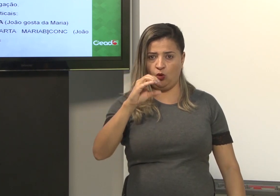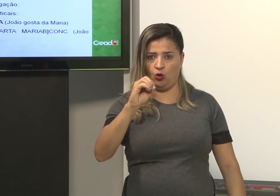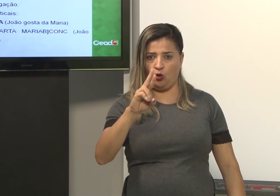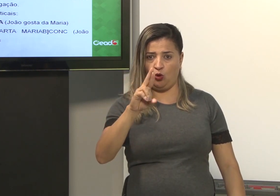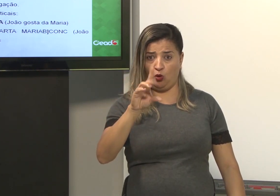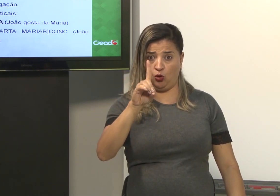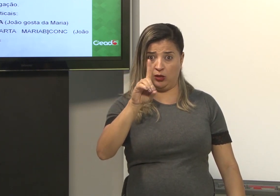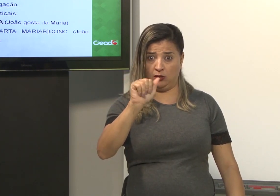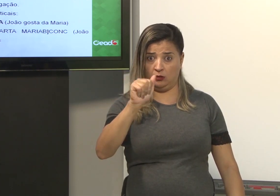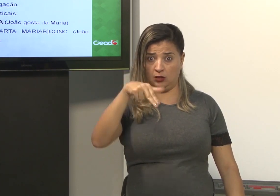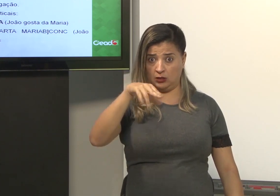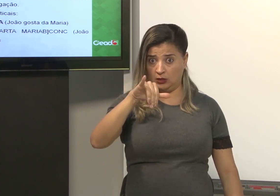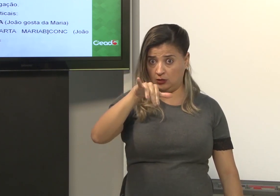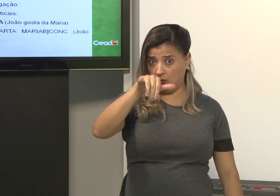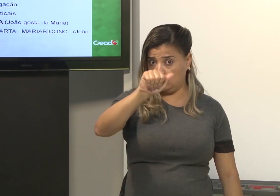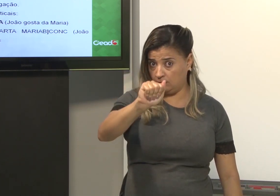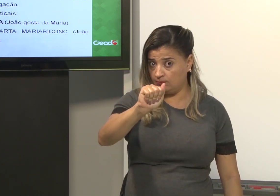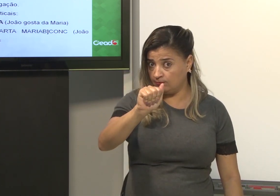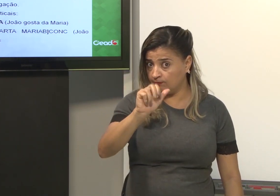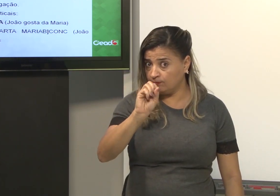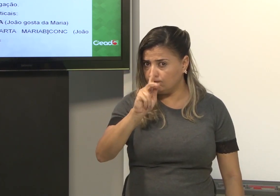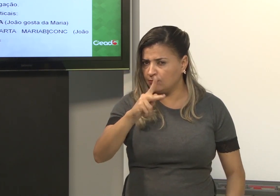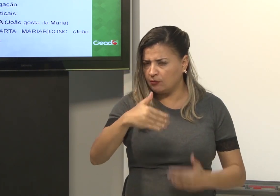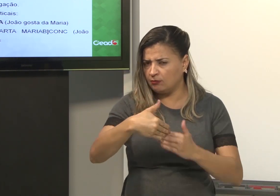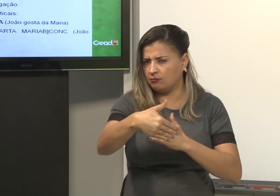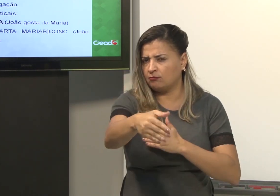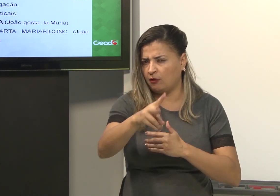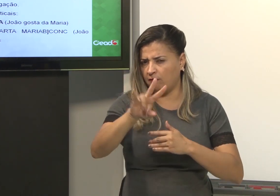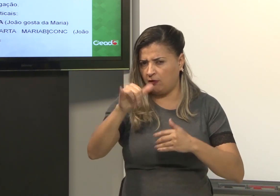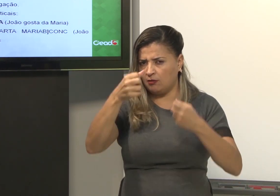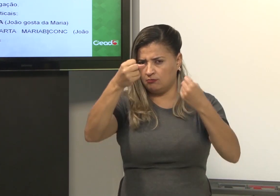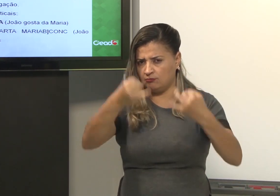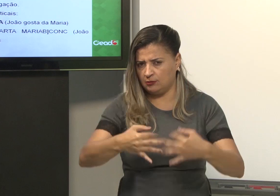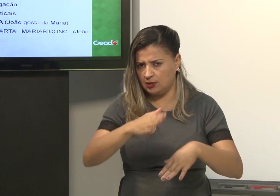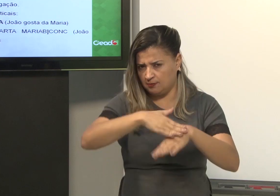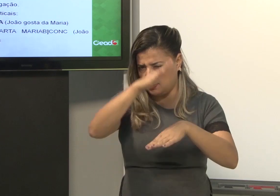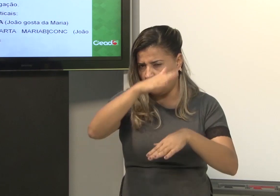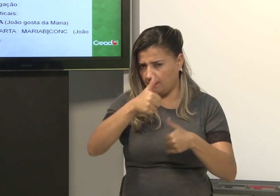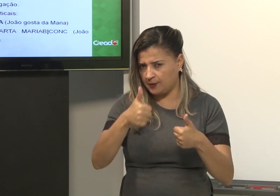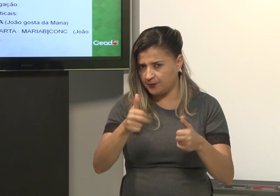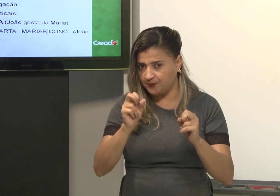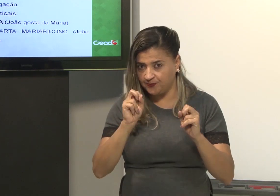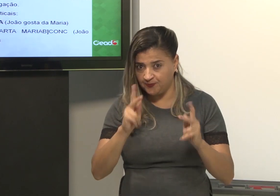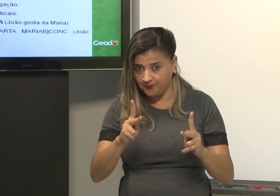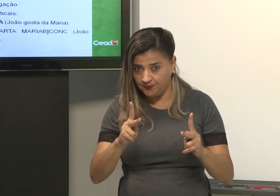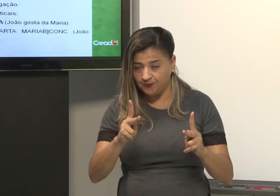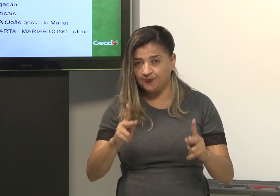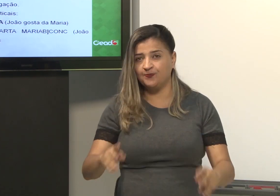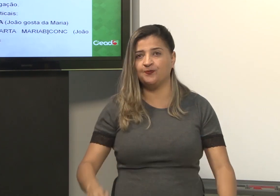Concordância. Ok? Nós vamos falar um pouco mais. Eu vou explicar mais sobre a concordância, ok?